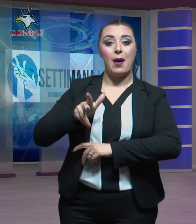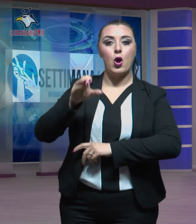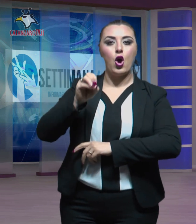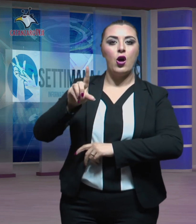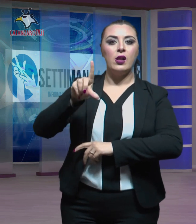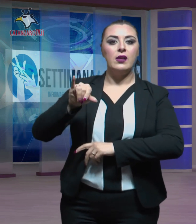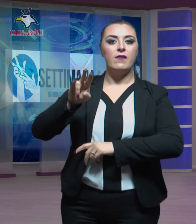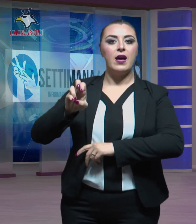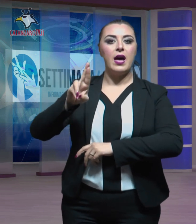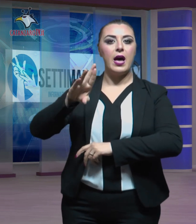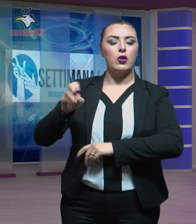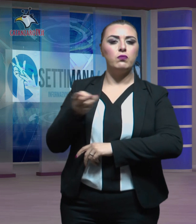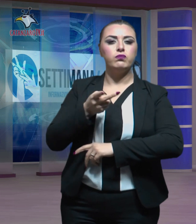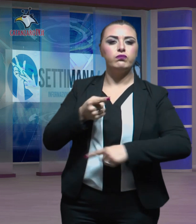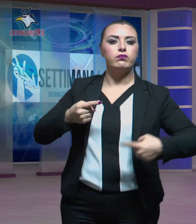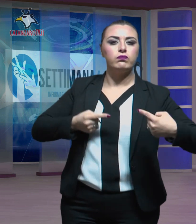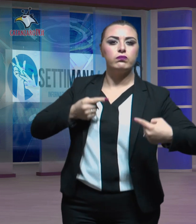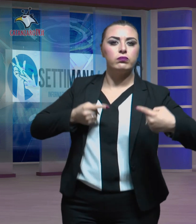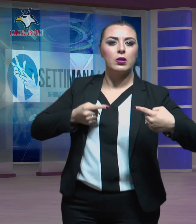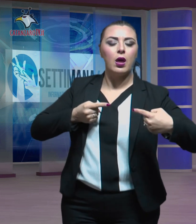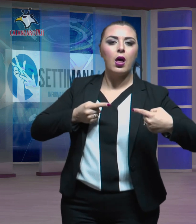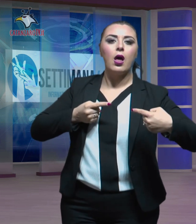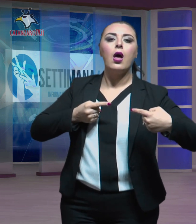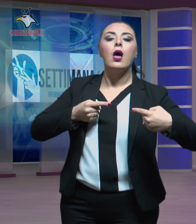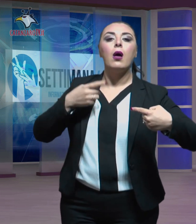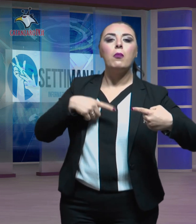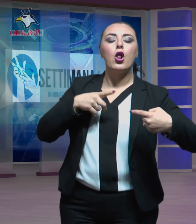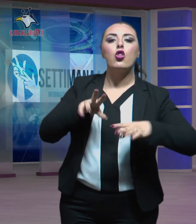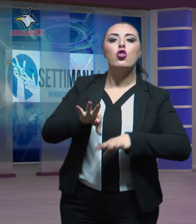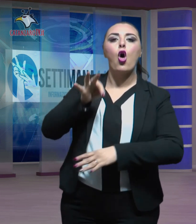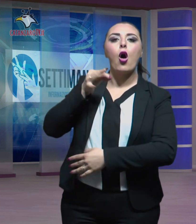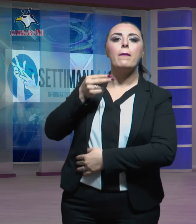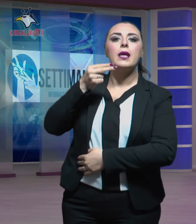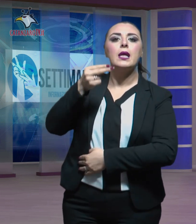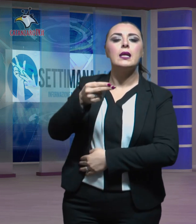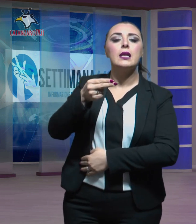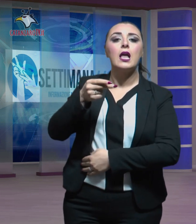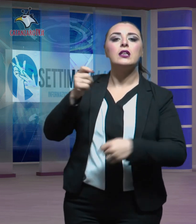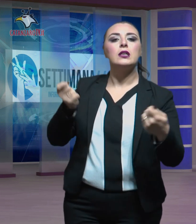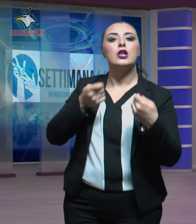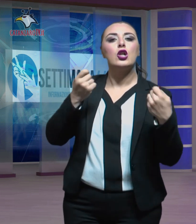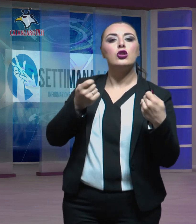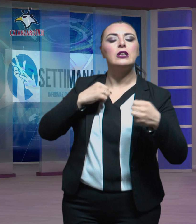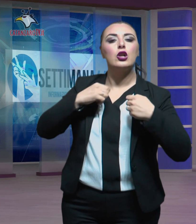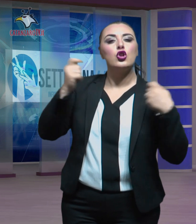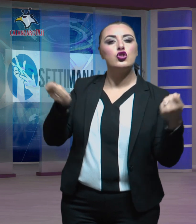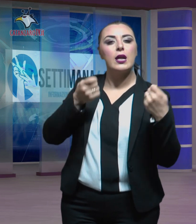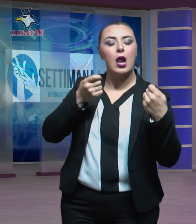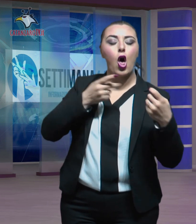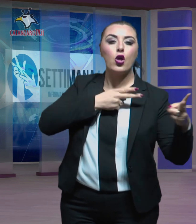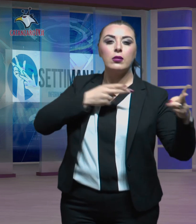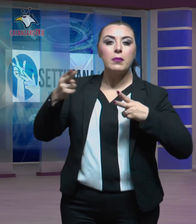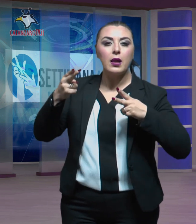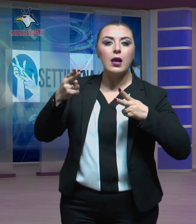Calabria, Oliverio, sulle nomine dei direttori generali delle aziende ospedaliere e di